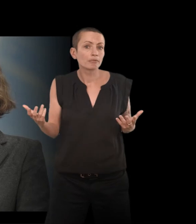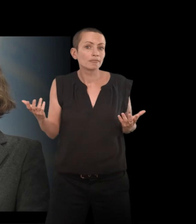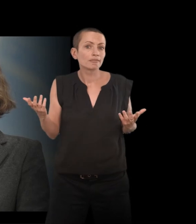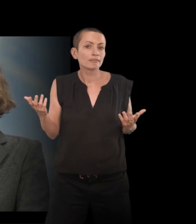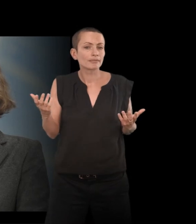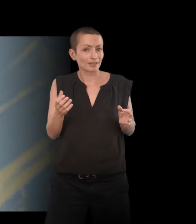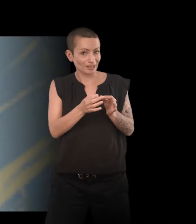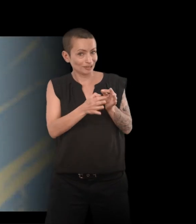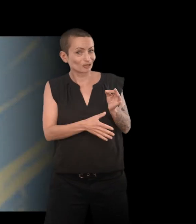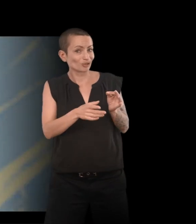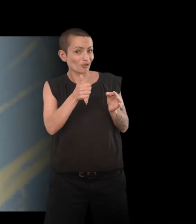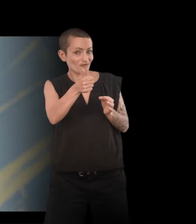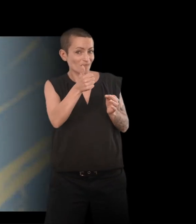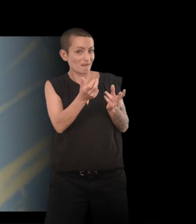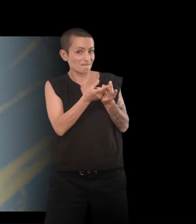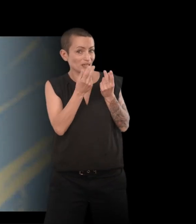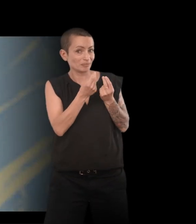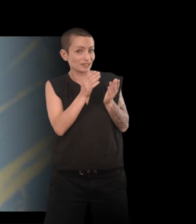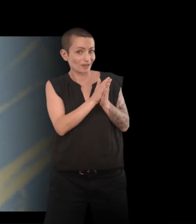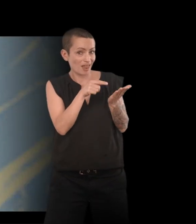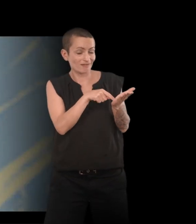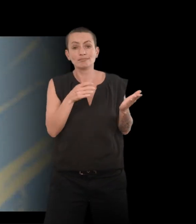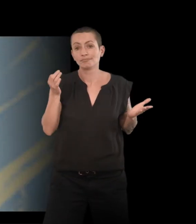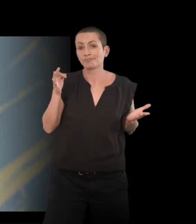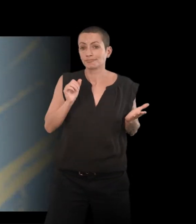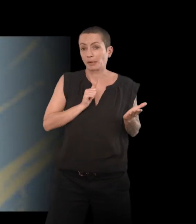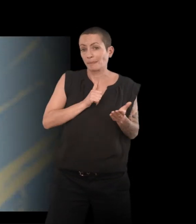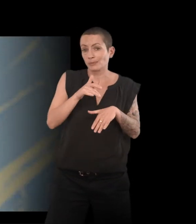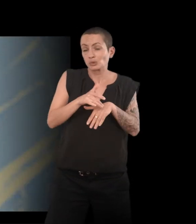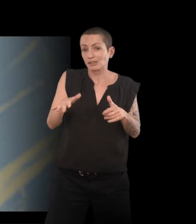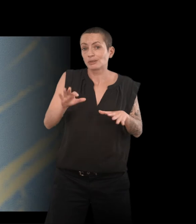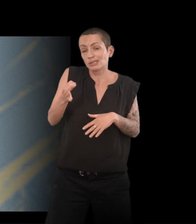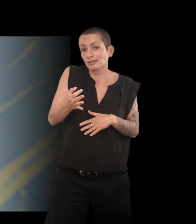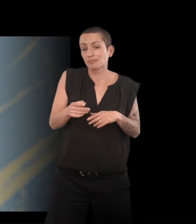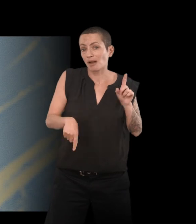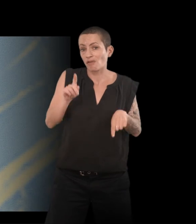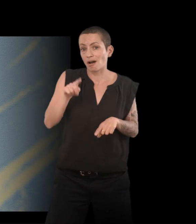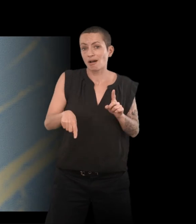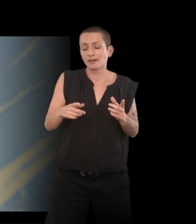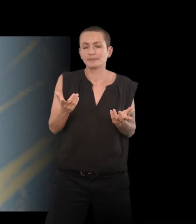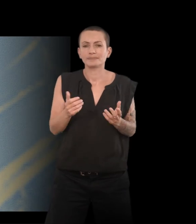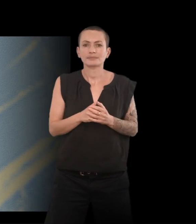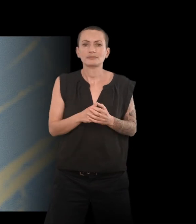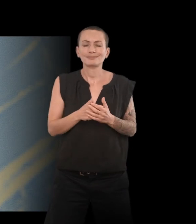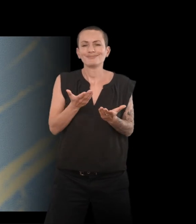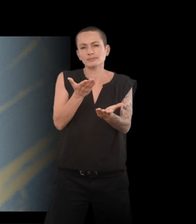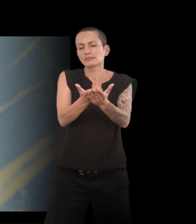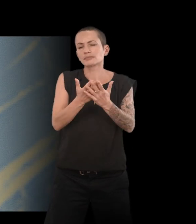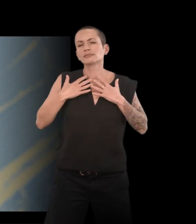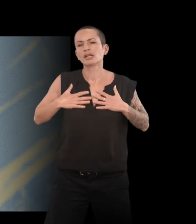Une solution que vous évoquez, d'ailleurs. Oui, à fait, à laquelle j'ai eu recours à certains moments. Donc là, la part physique, elle est assez